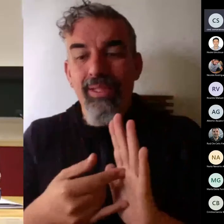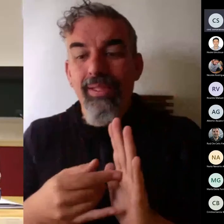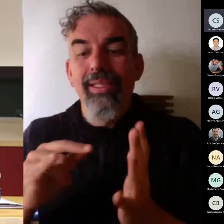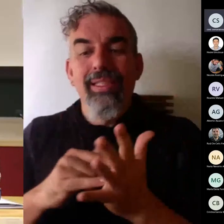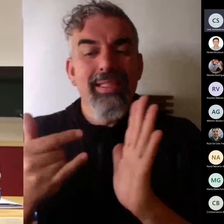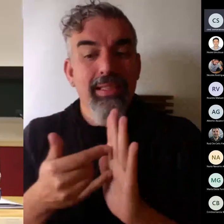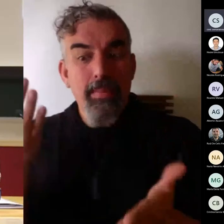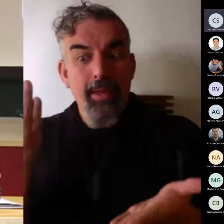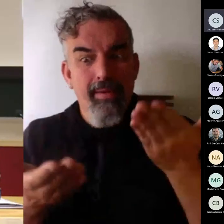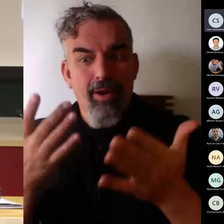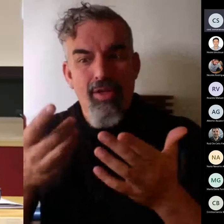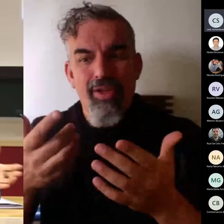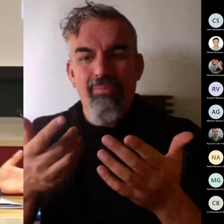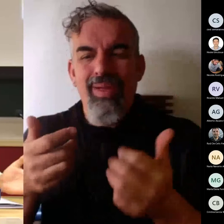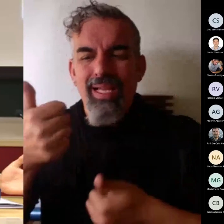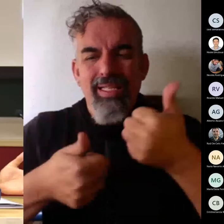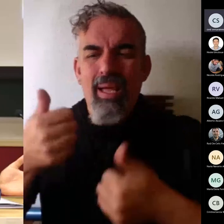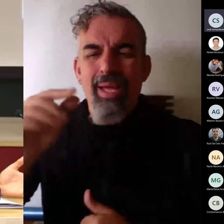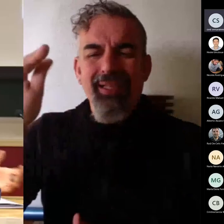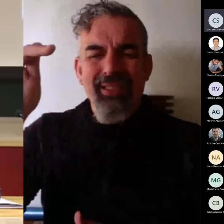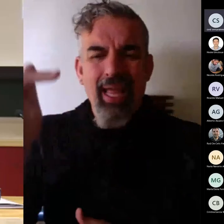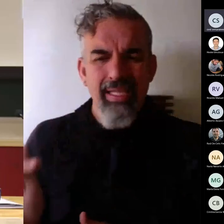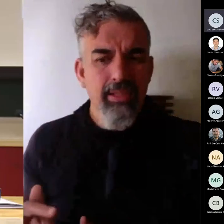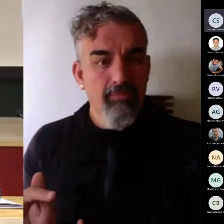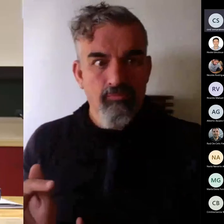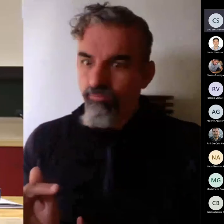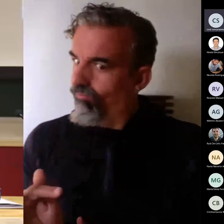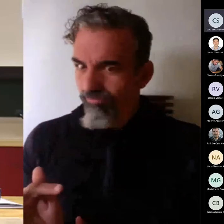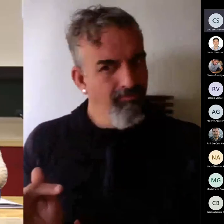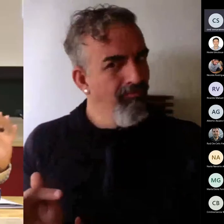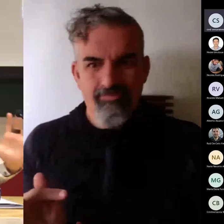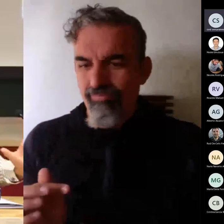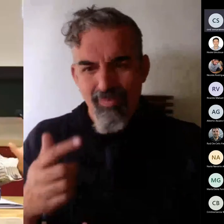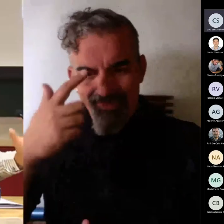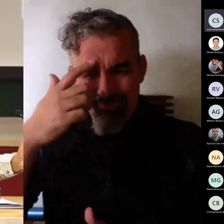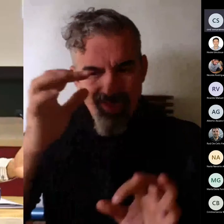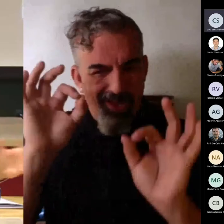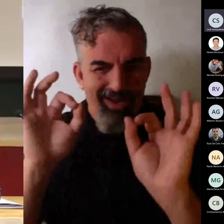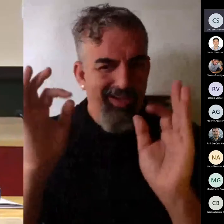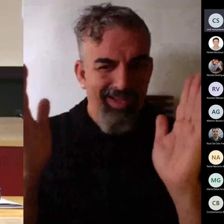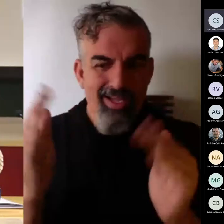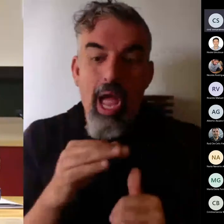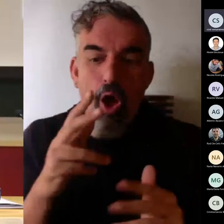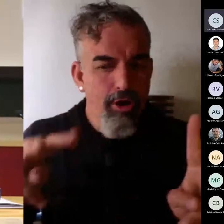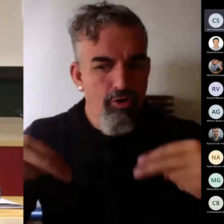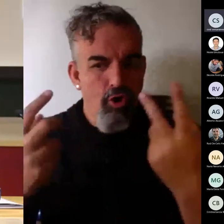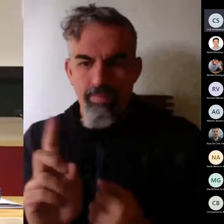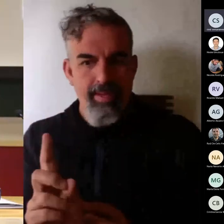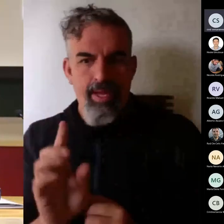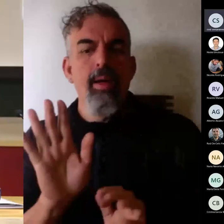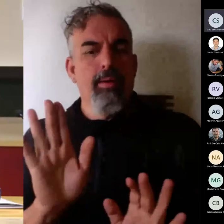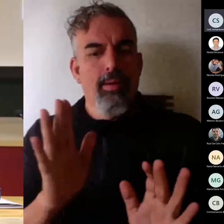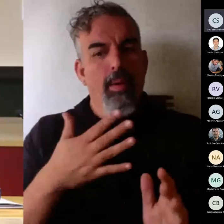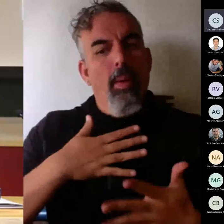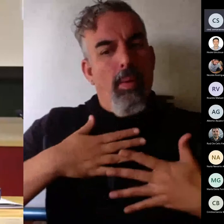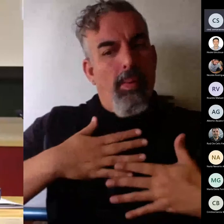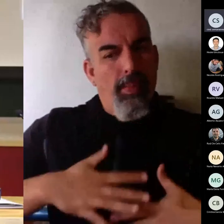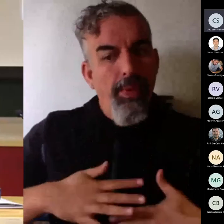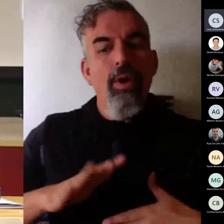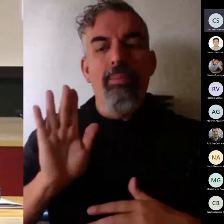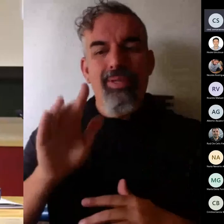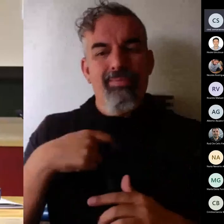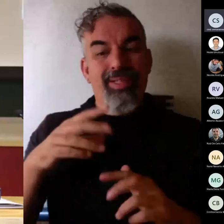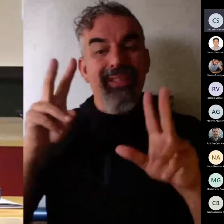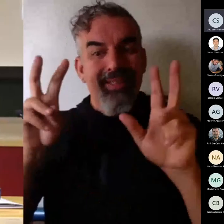tipo test es ilógico ahora no nos dejan menos mal no nos dejan porque no nos dejan unos a la